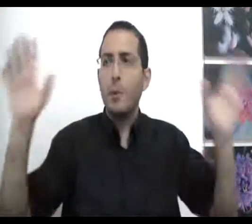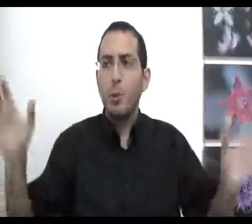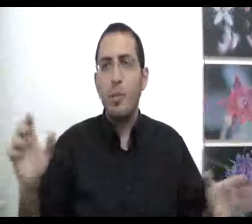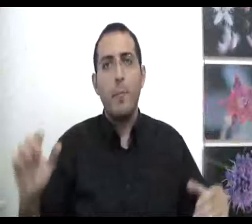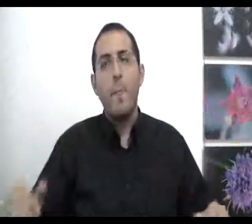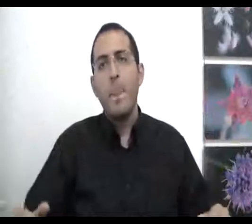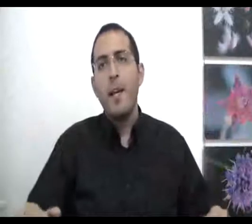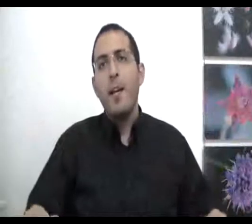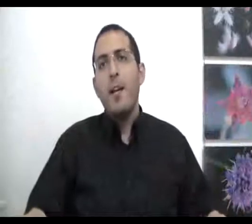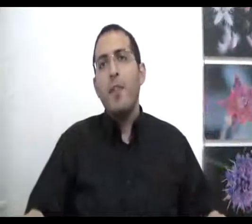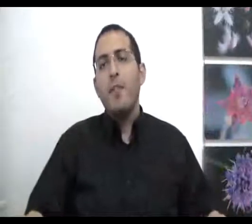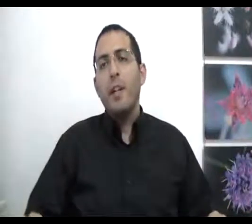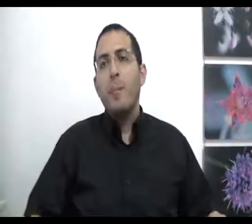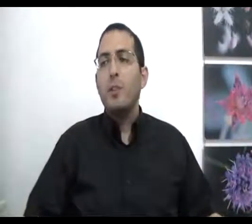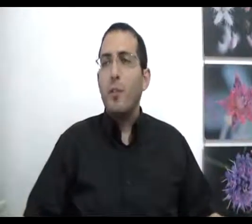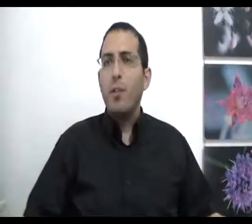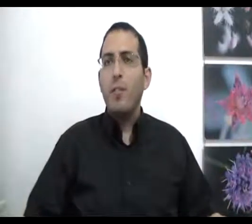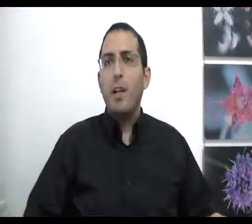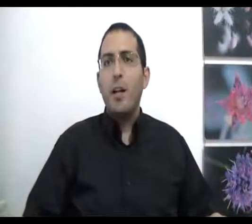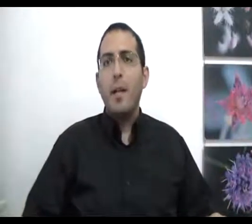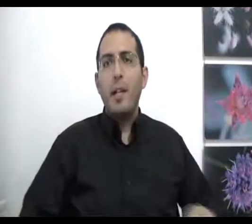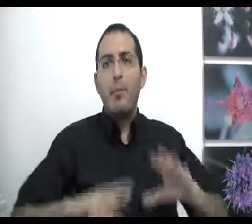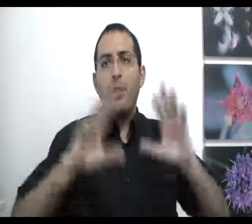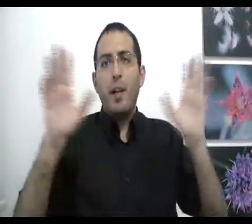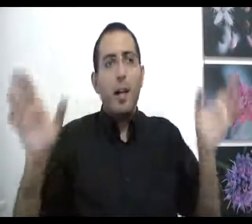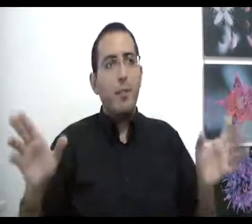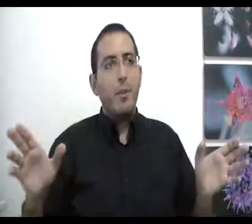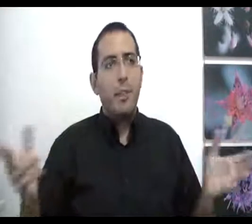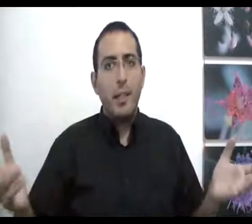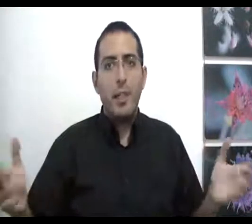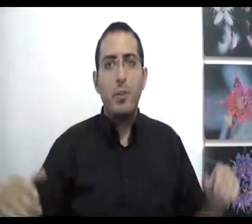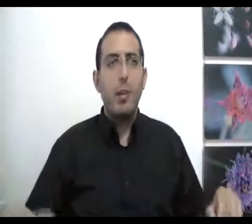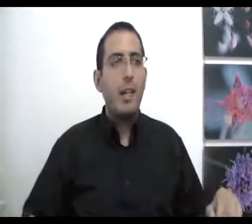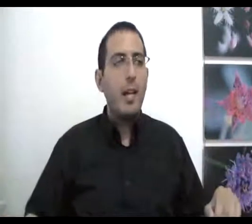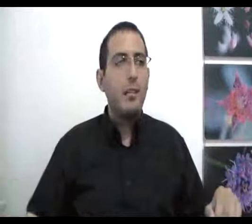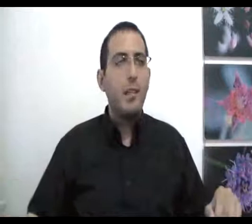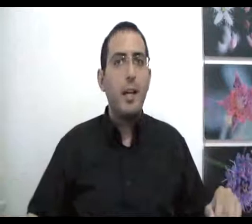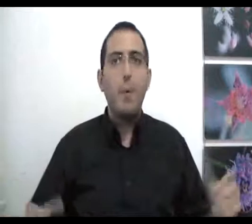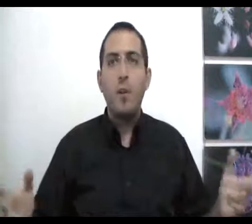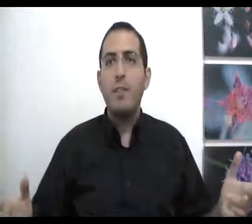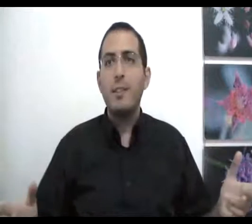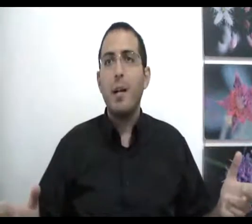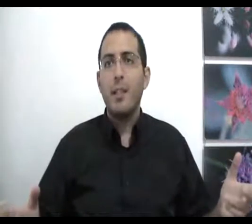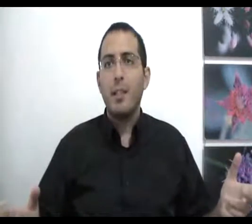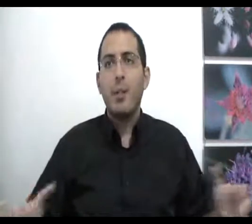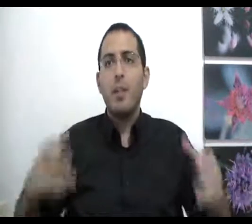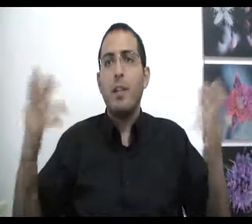משותפים ובסופו של דבר, המכנה המשותף הרחב ביותר נגיד לצורך העניין, זה המקום והזמן כי כל הדברים